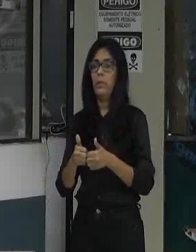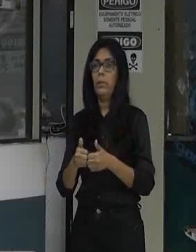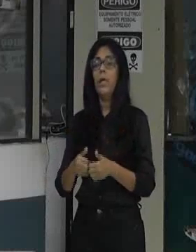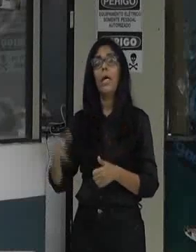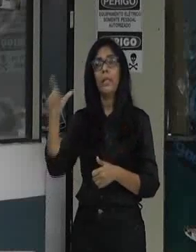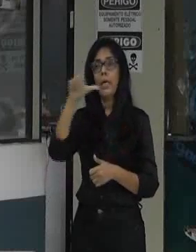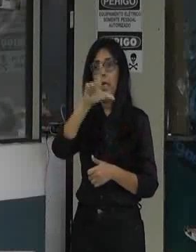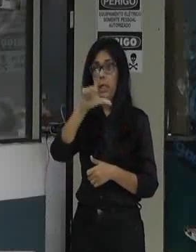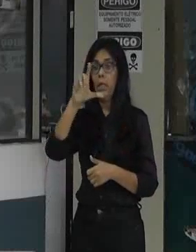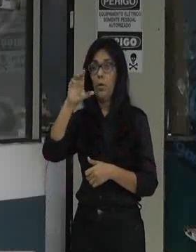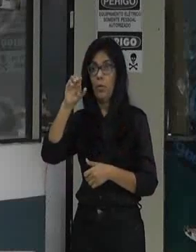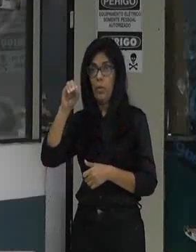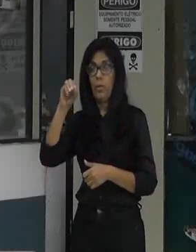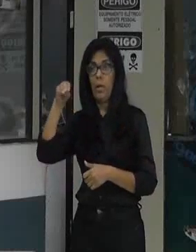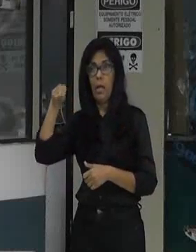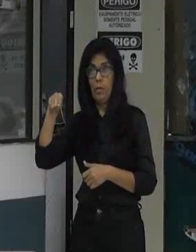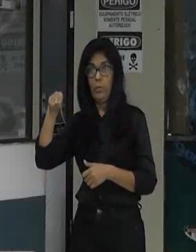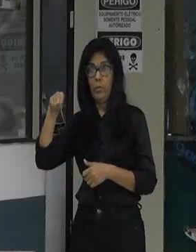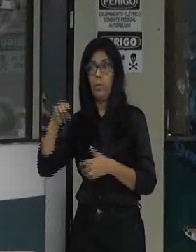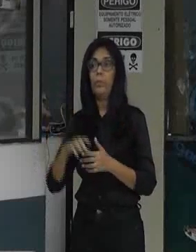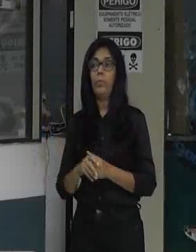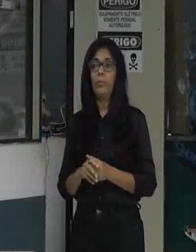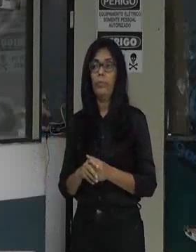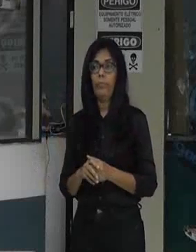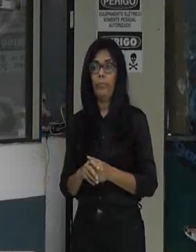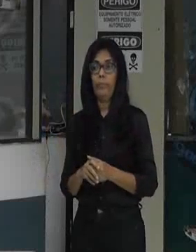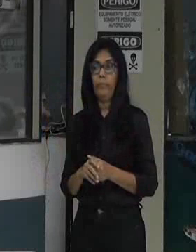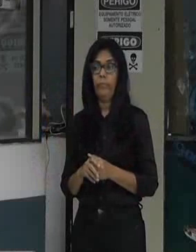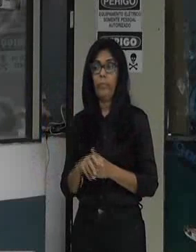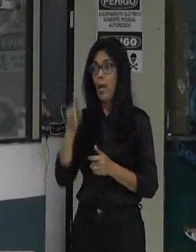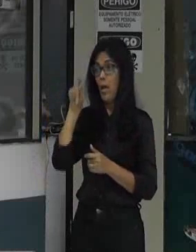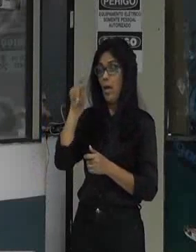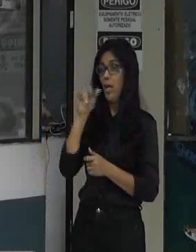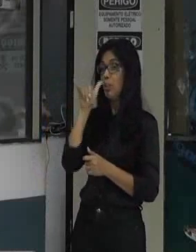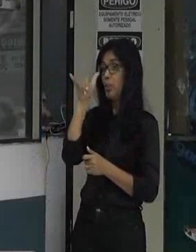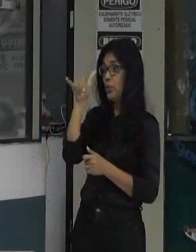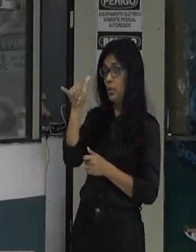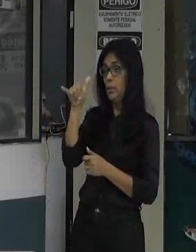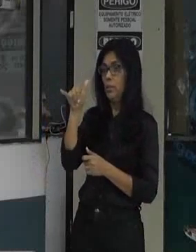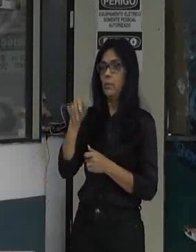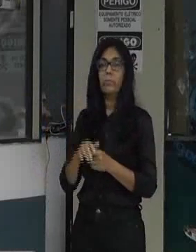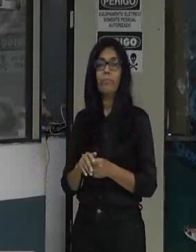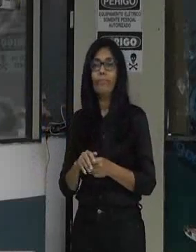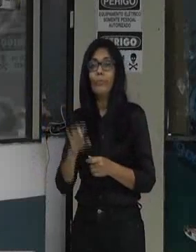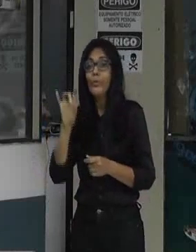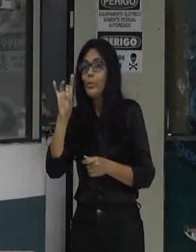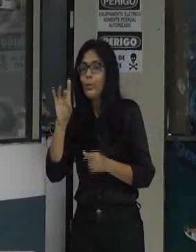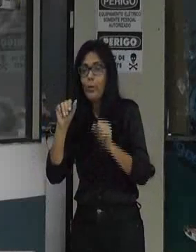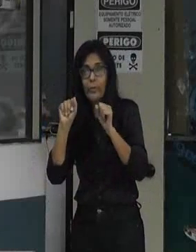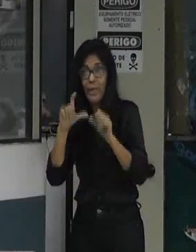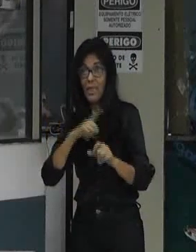na lei orgânica do município de Liel, está lá dizendo que só pode ter micro